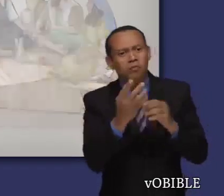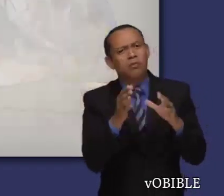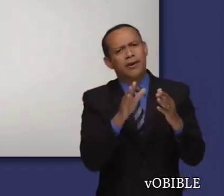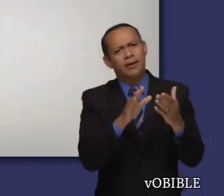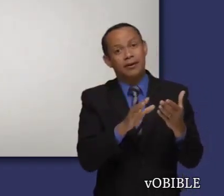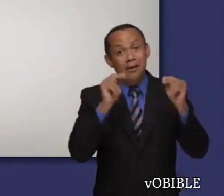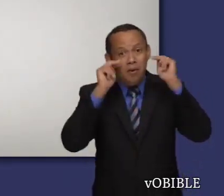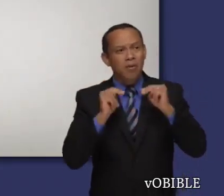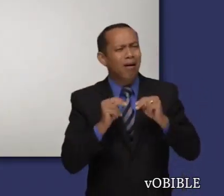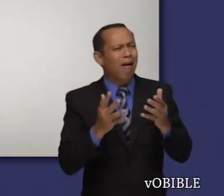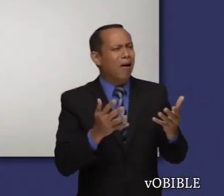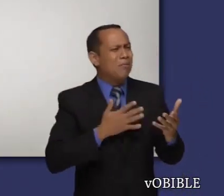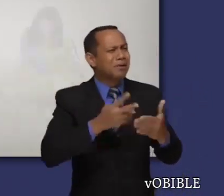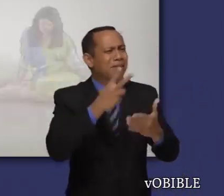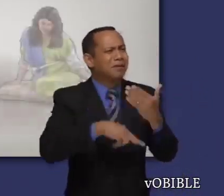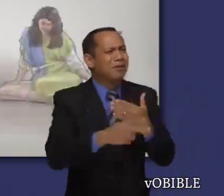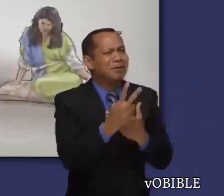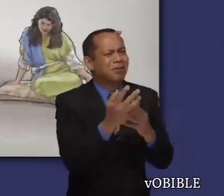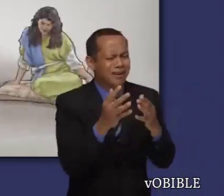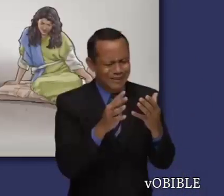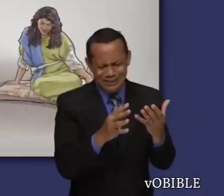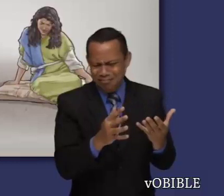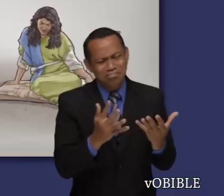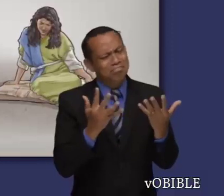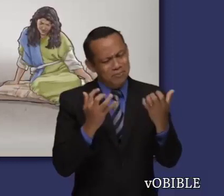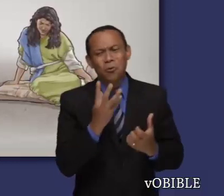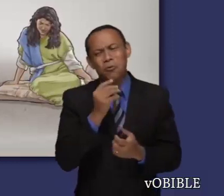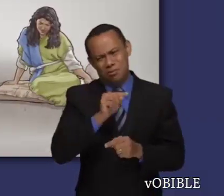Unos diez años después, sus hijos también mueren.